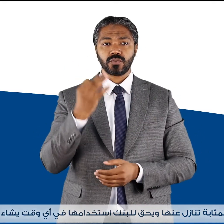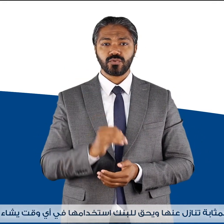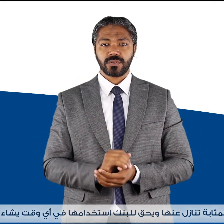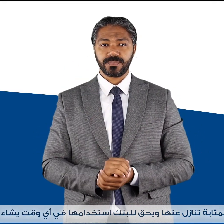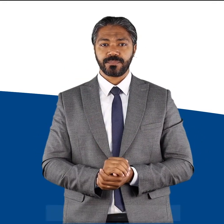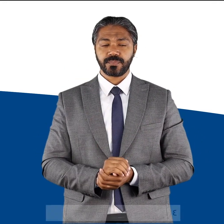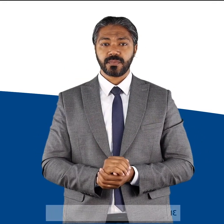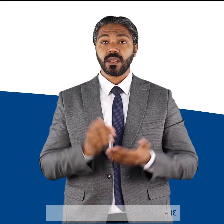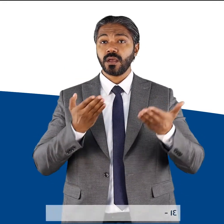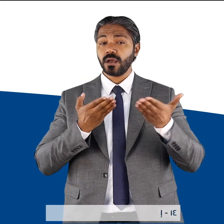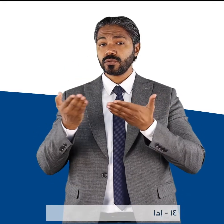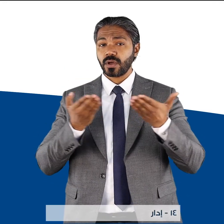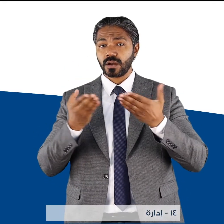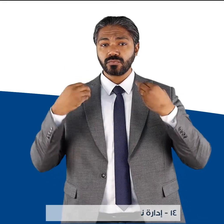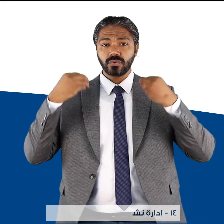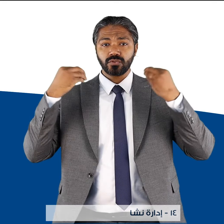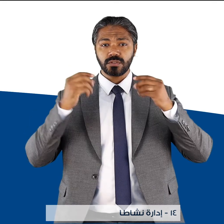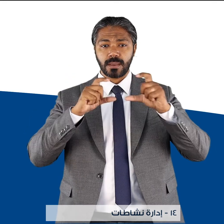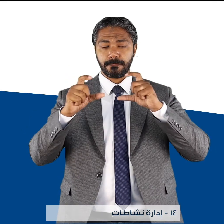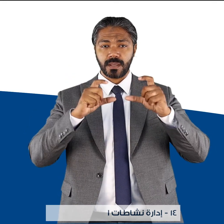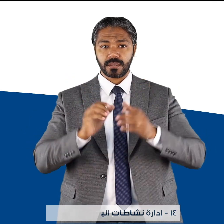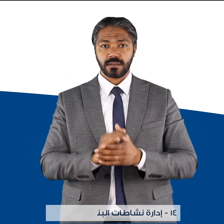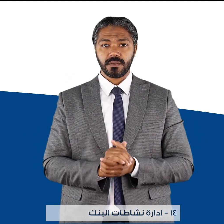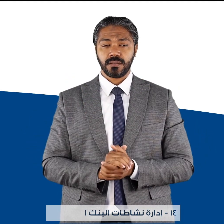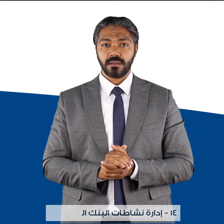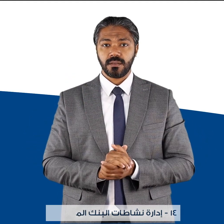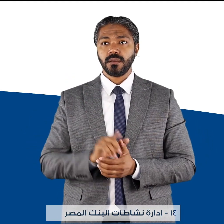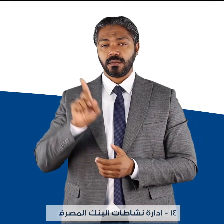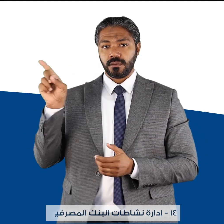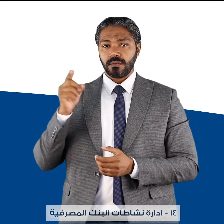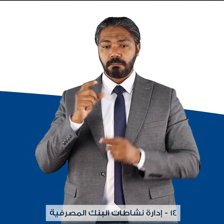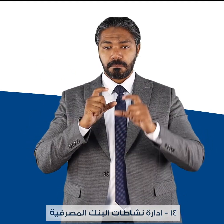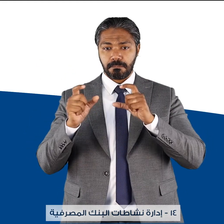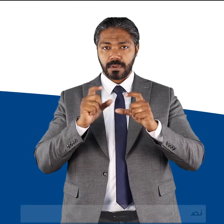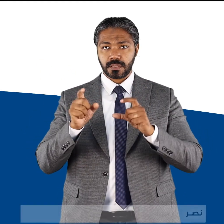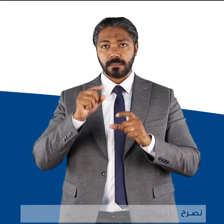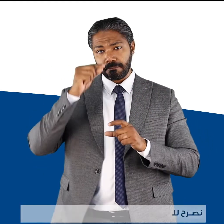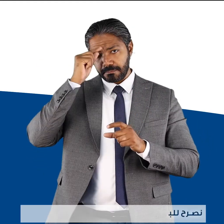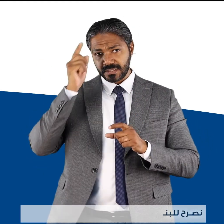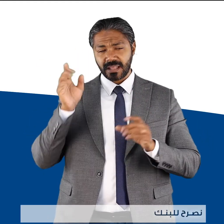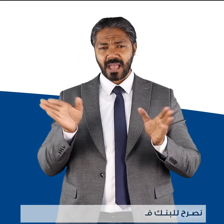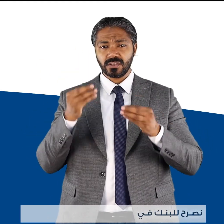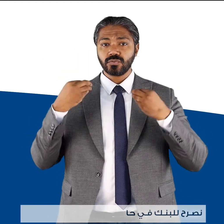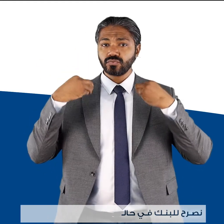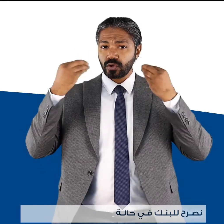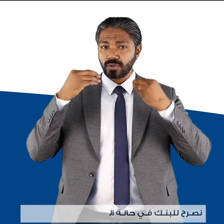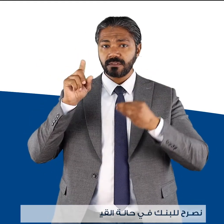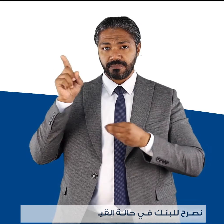14- إدارة نشاطات البنك المصرفية نصرح للبنك في حالة القيام